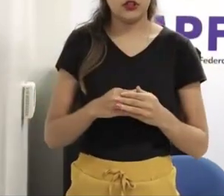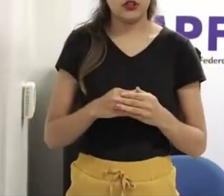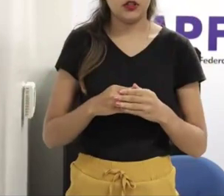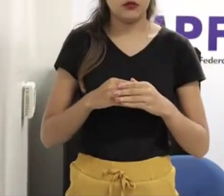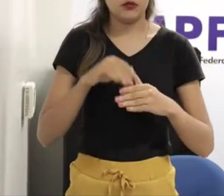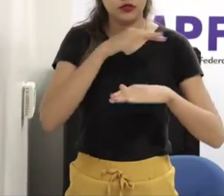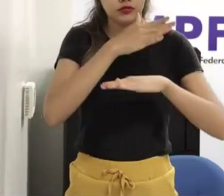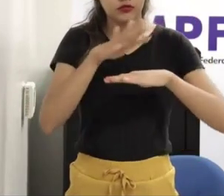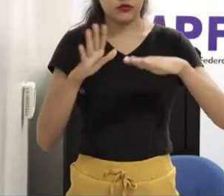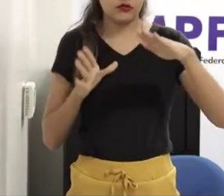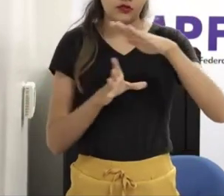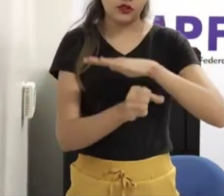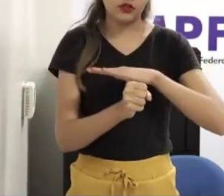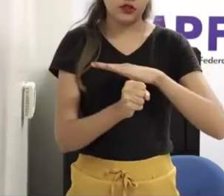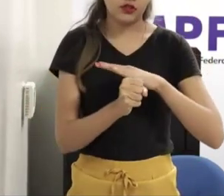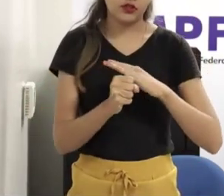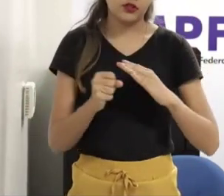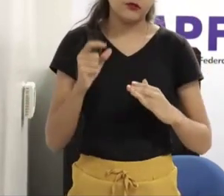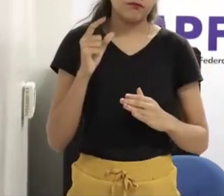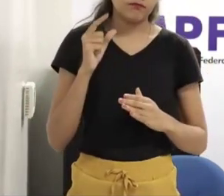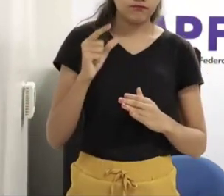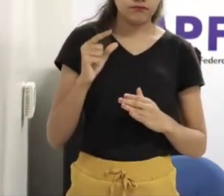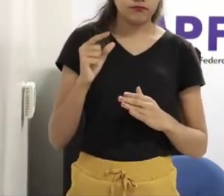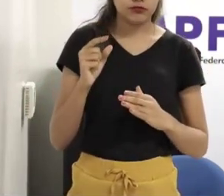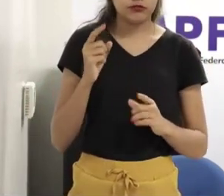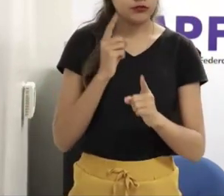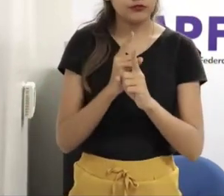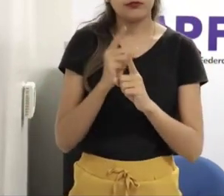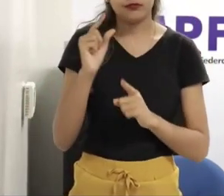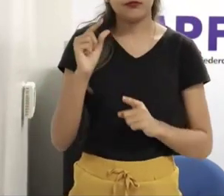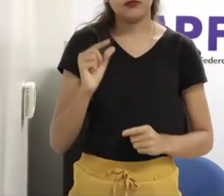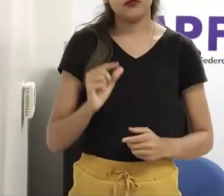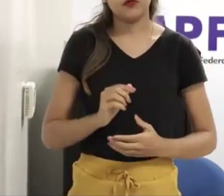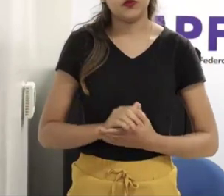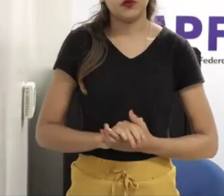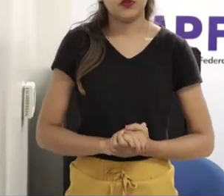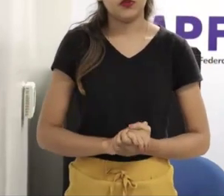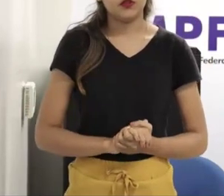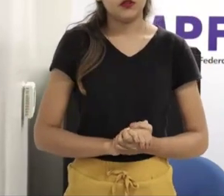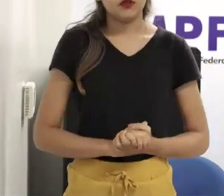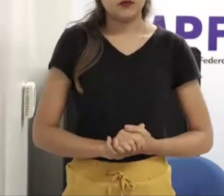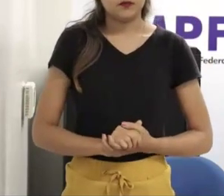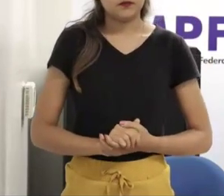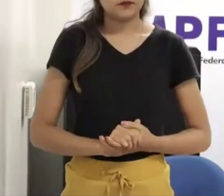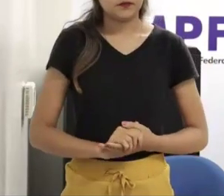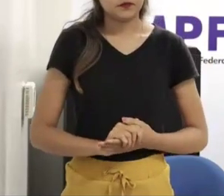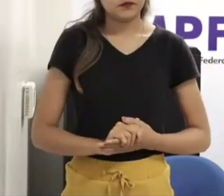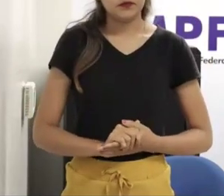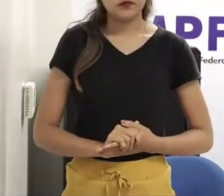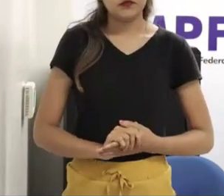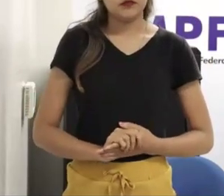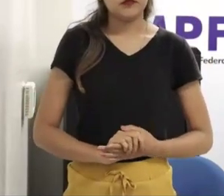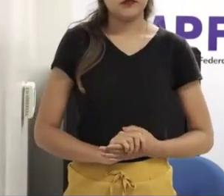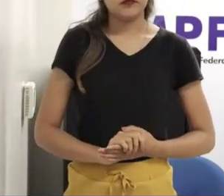presencial, também não costumam aparecer num primeiro momento. Existe uma história muito comum dos abusos